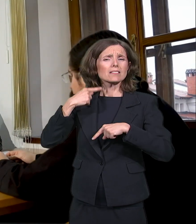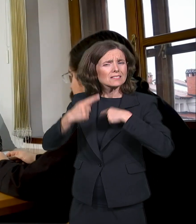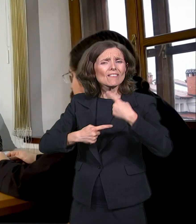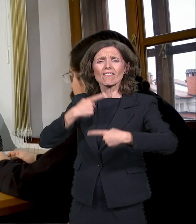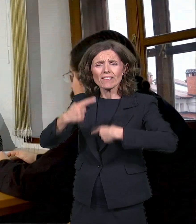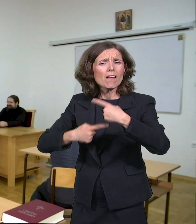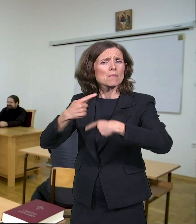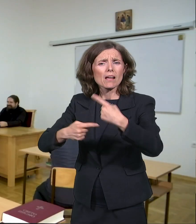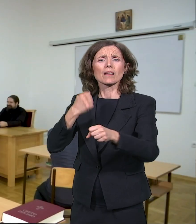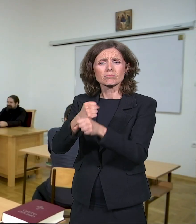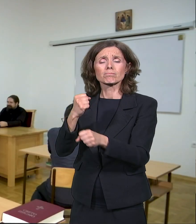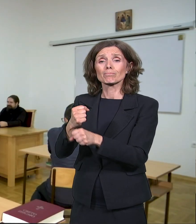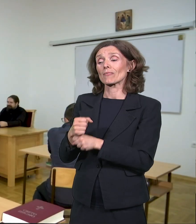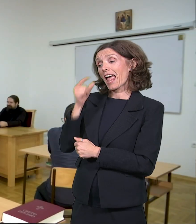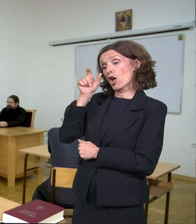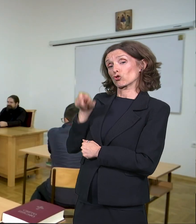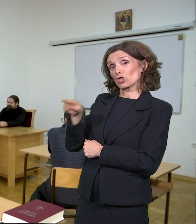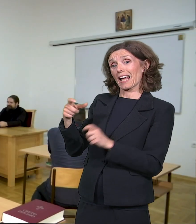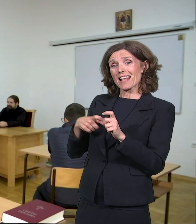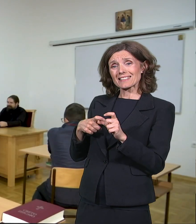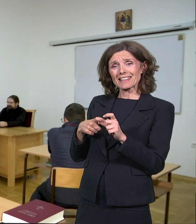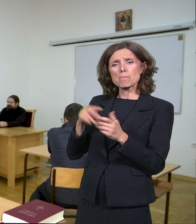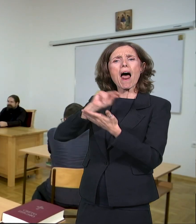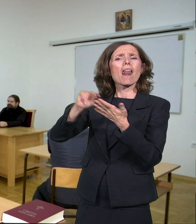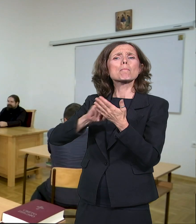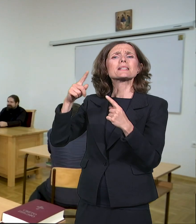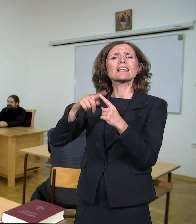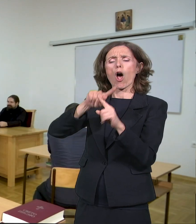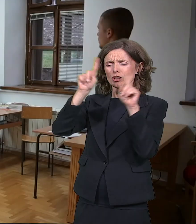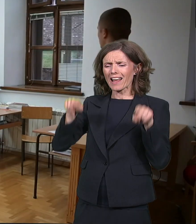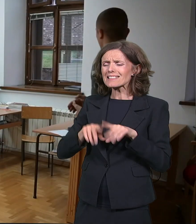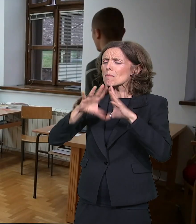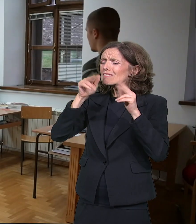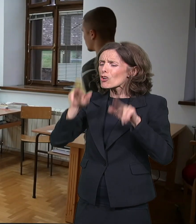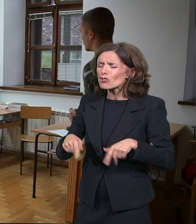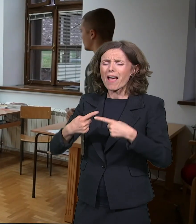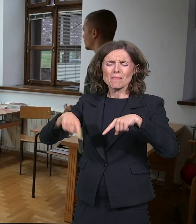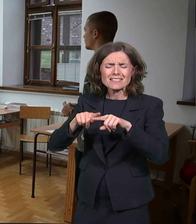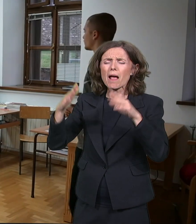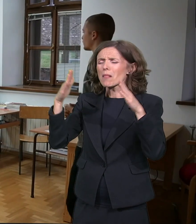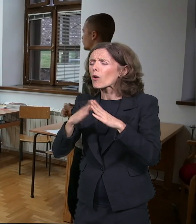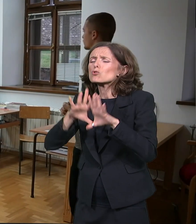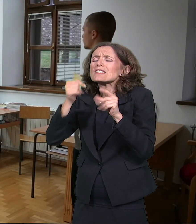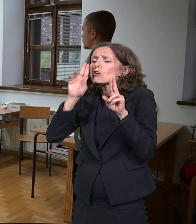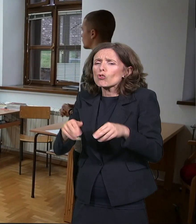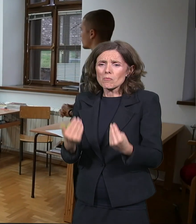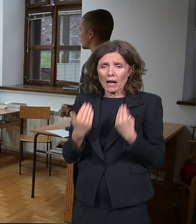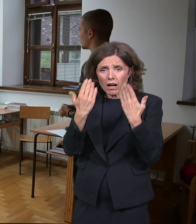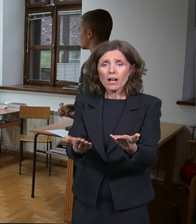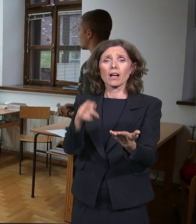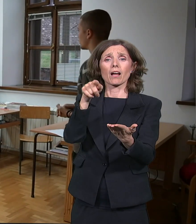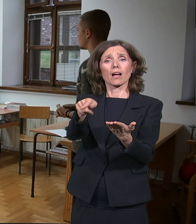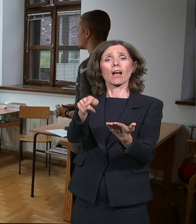Čikasima je testamentom svu pokretnu i nepokretnu imovinu zaveštao izdržavanju prizranske bogoslovije i